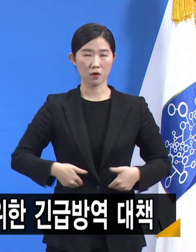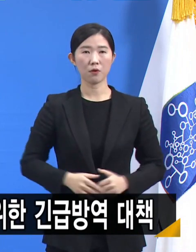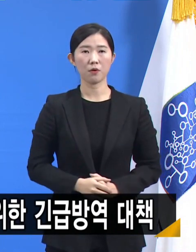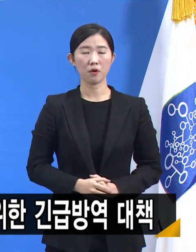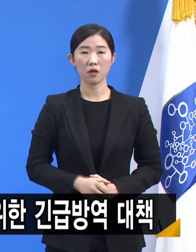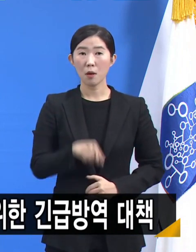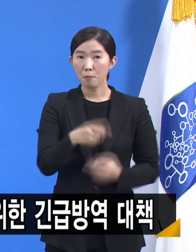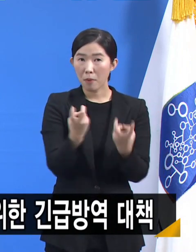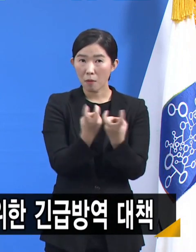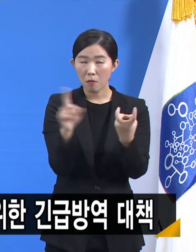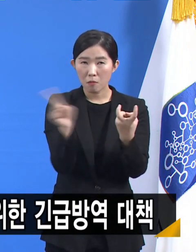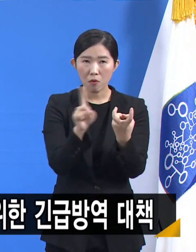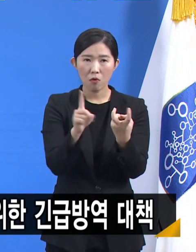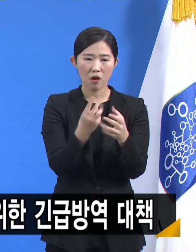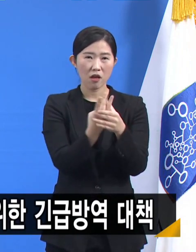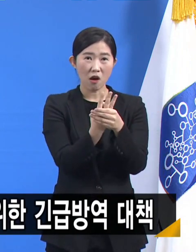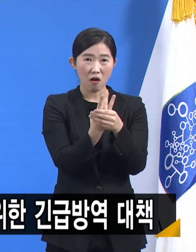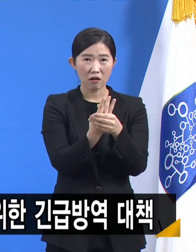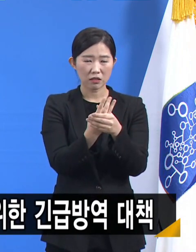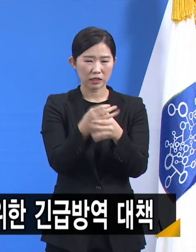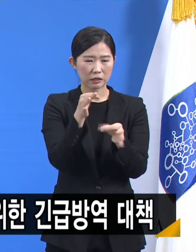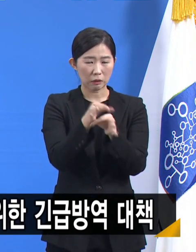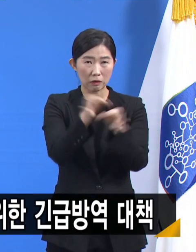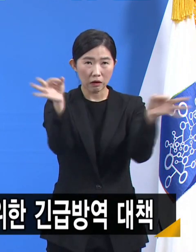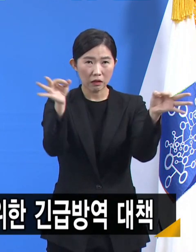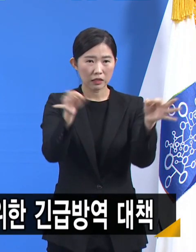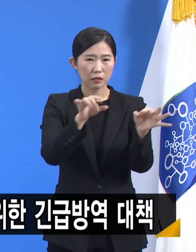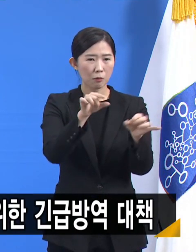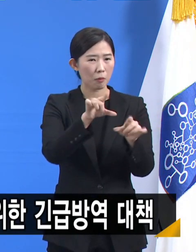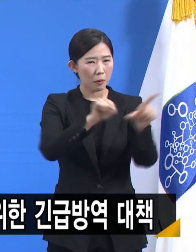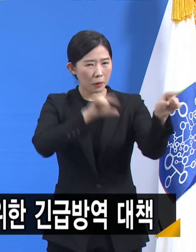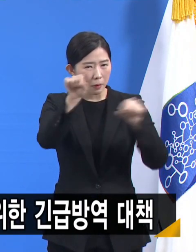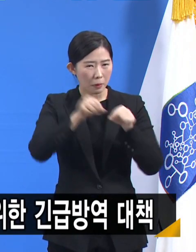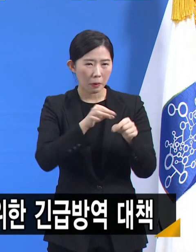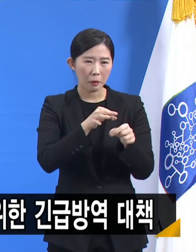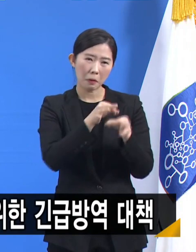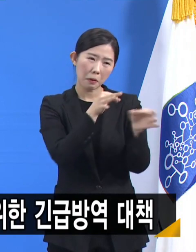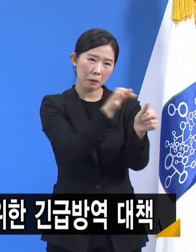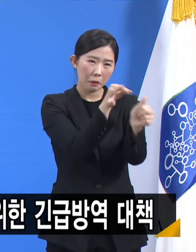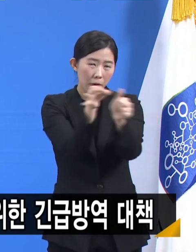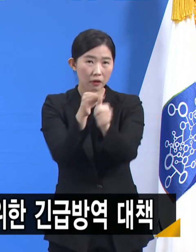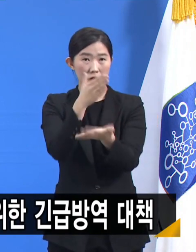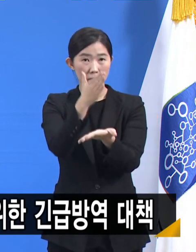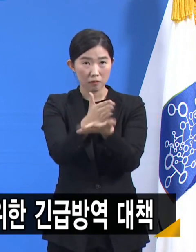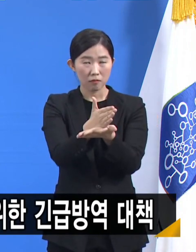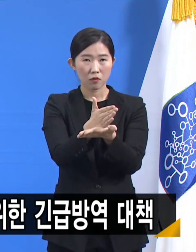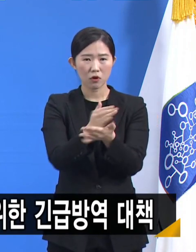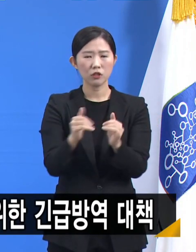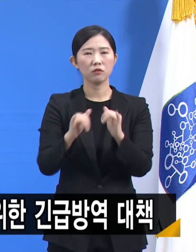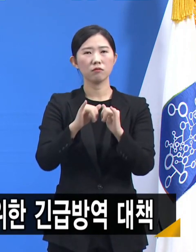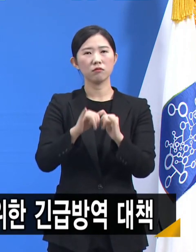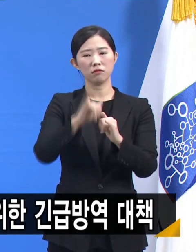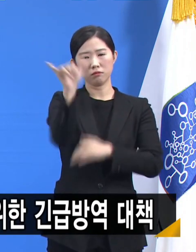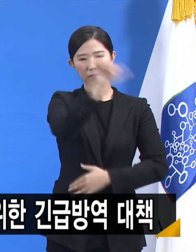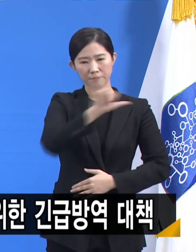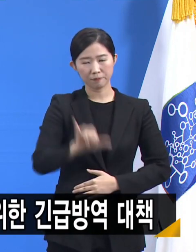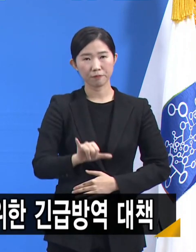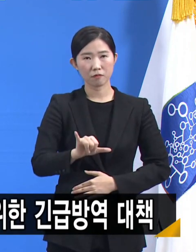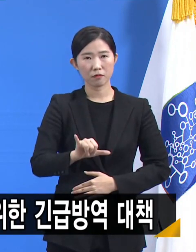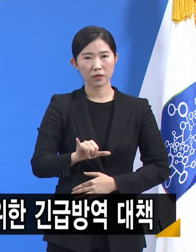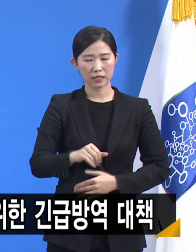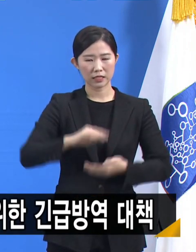현금선별지급이 아니라 전 국민을 대상으로 하는 소멸성 지역화폐의 보편지급이